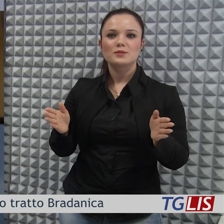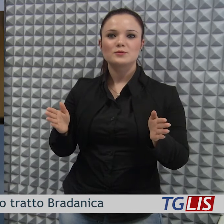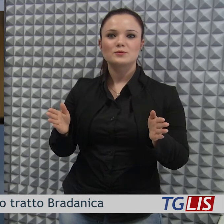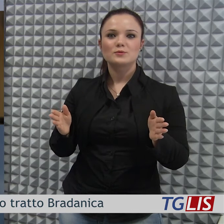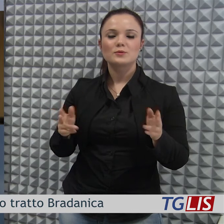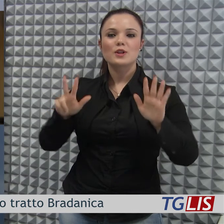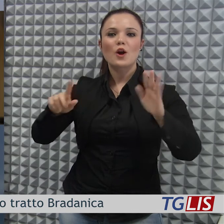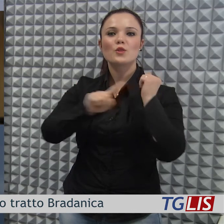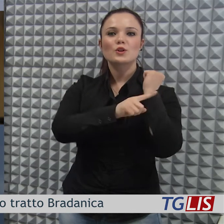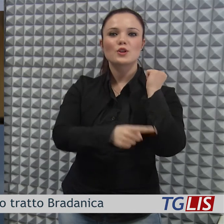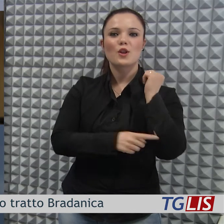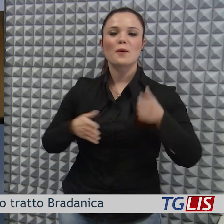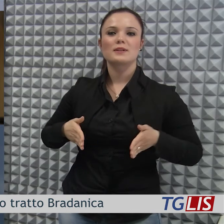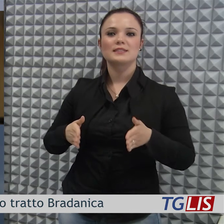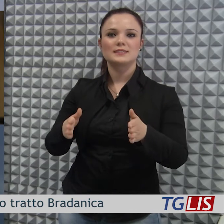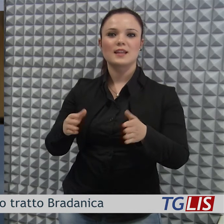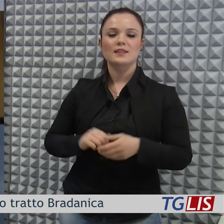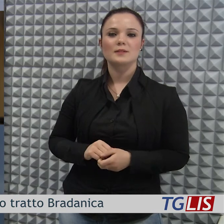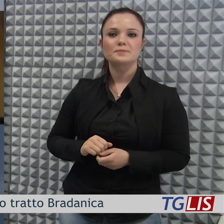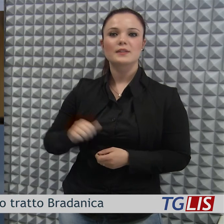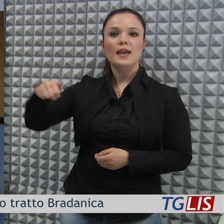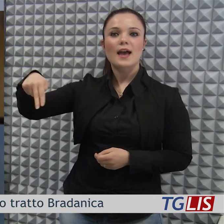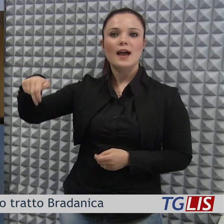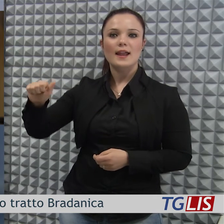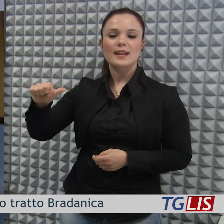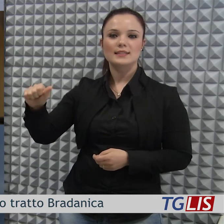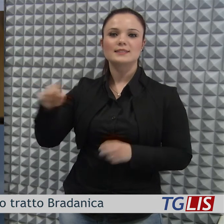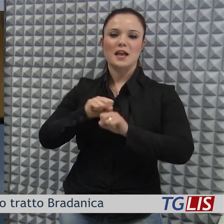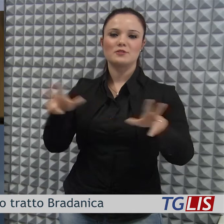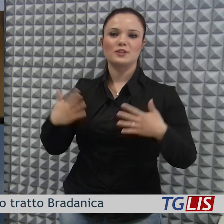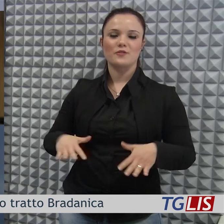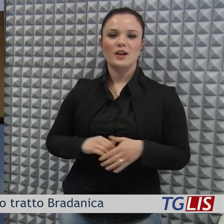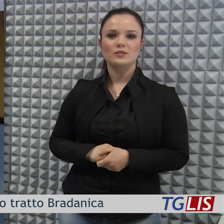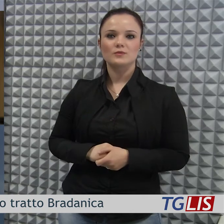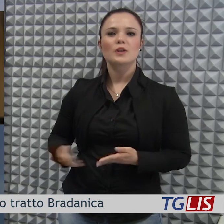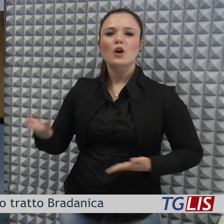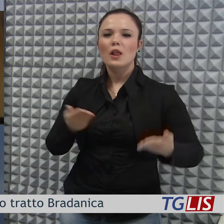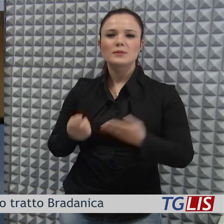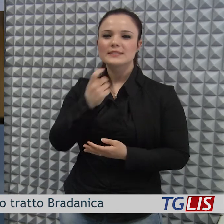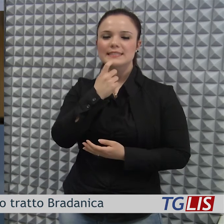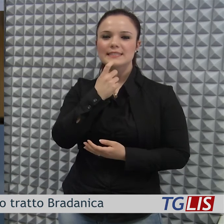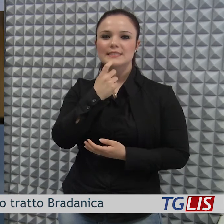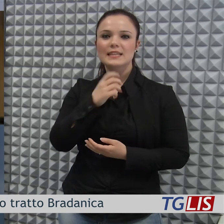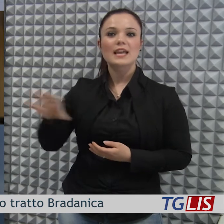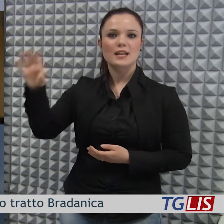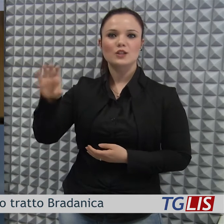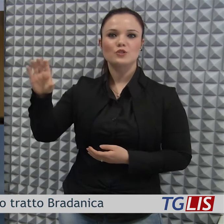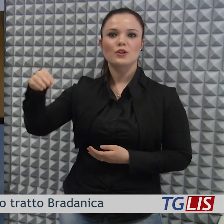transito di otto chilometri annunciata da ANAS, grazie all'impegno sinergico di